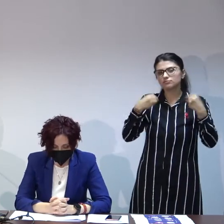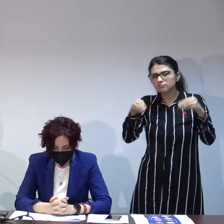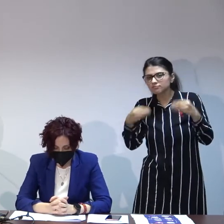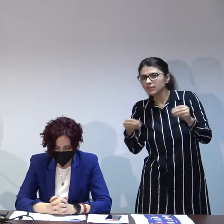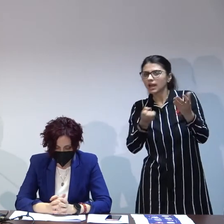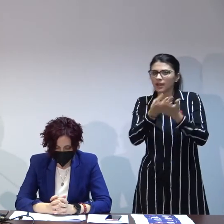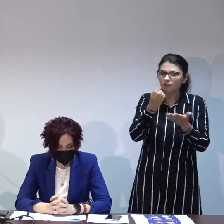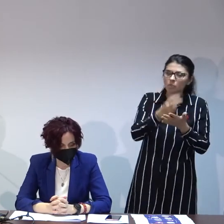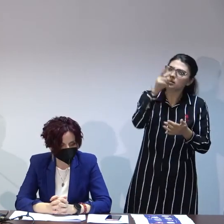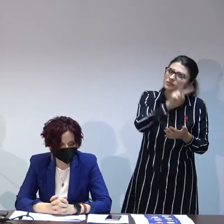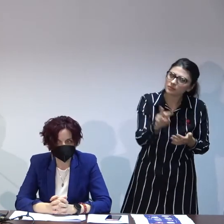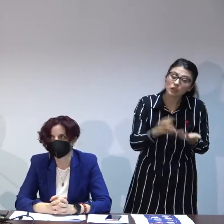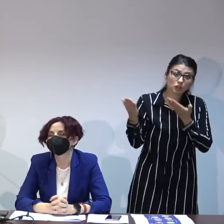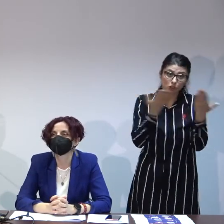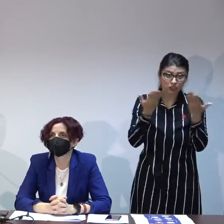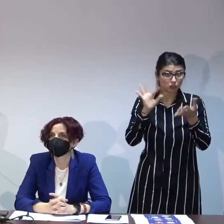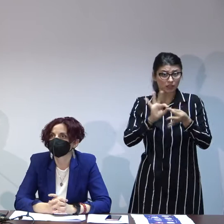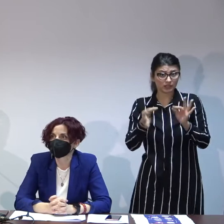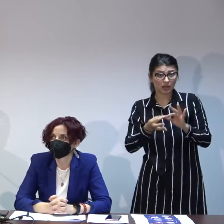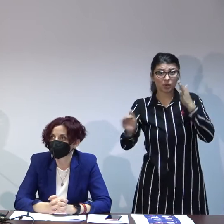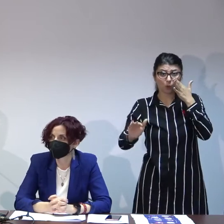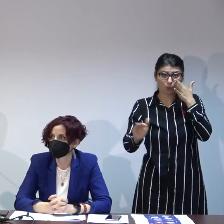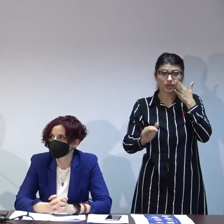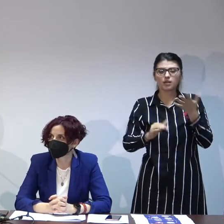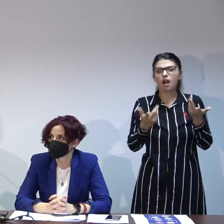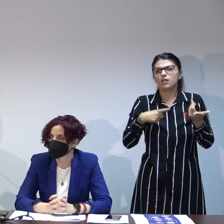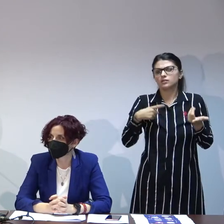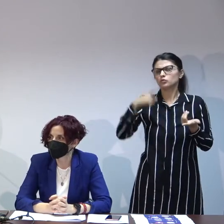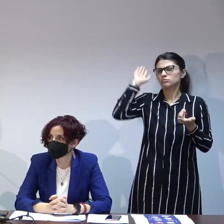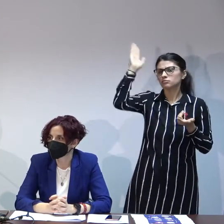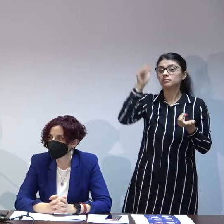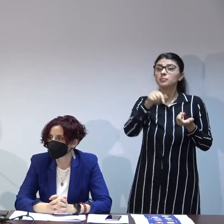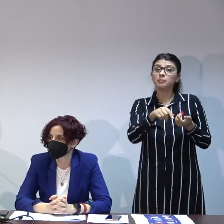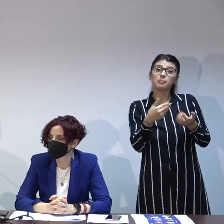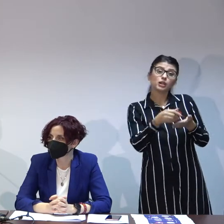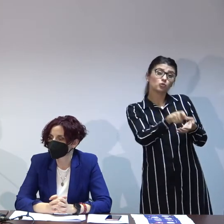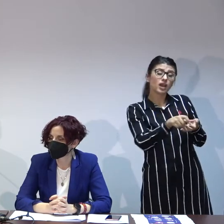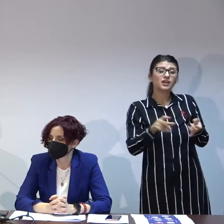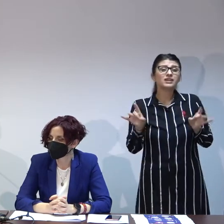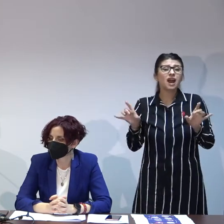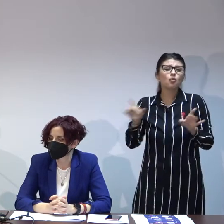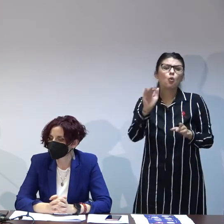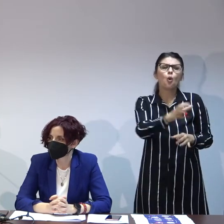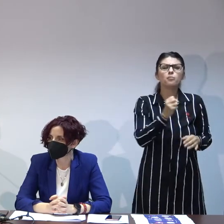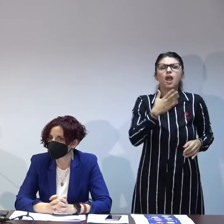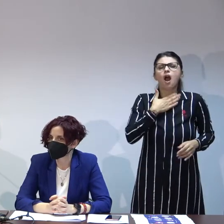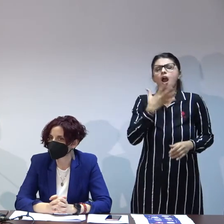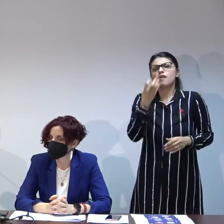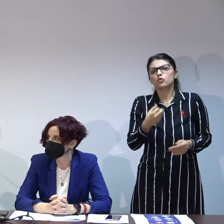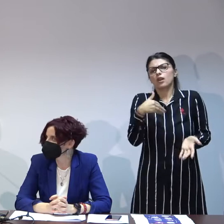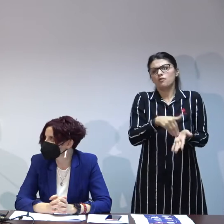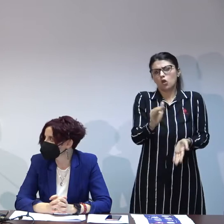ce înseamnă pentru un copil care sunt efectele sistemului asupra lui dar nu am adoptat un copil pentru că aveam nevoie să avem un copil